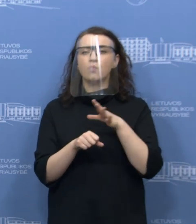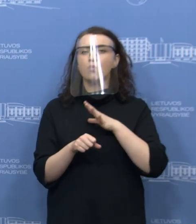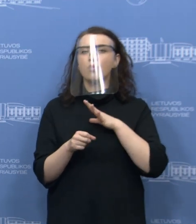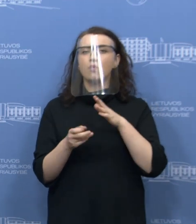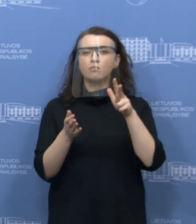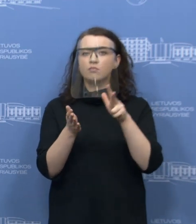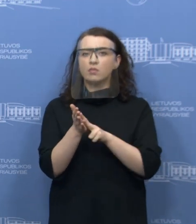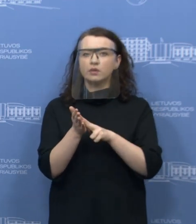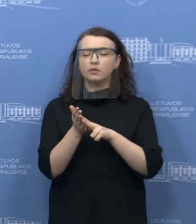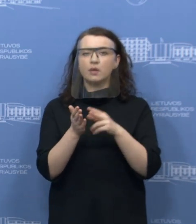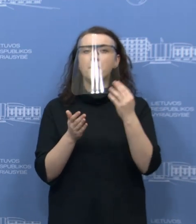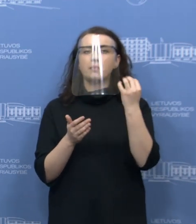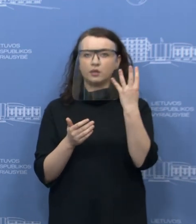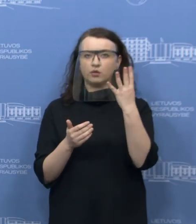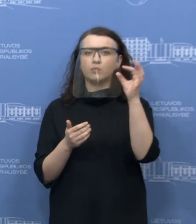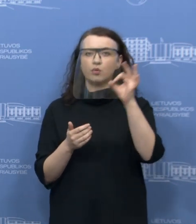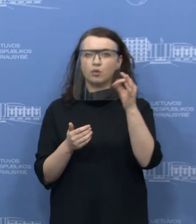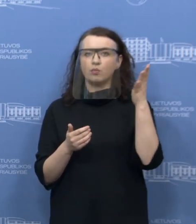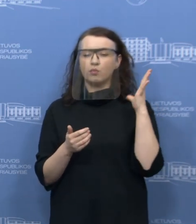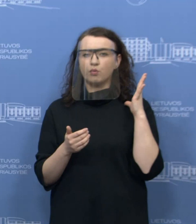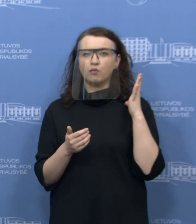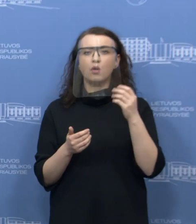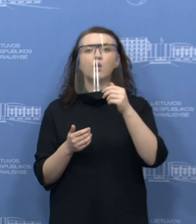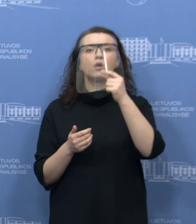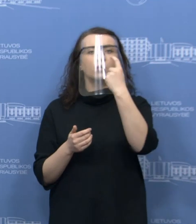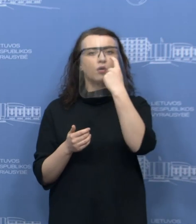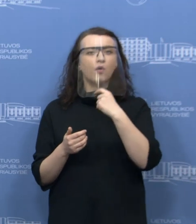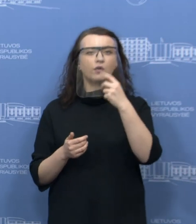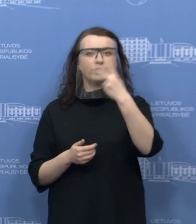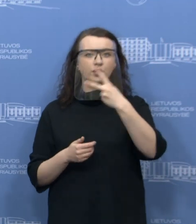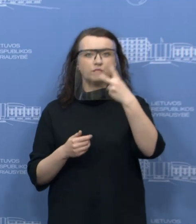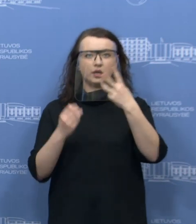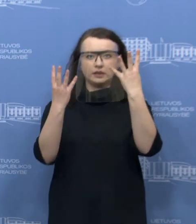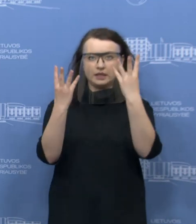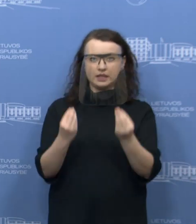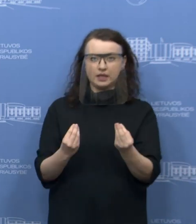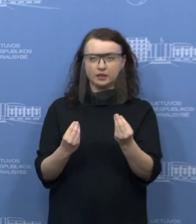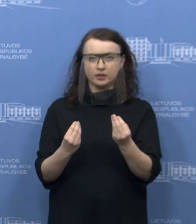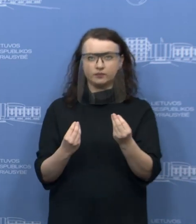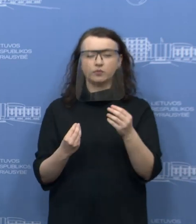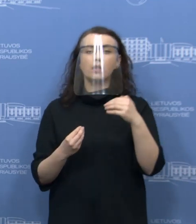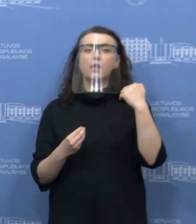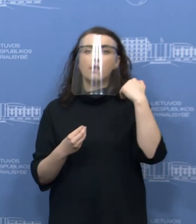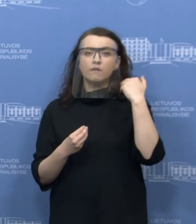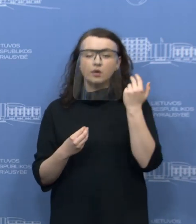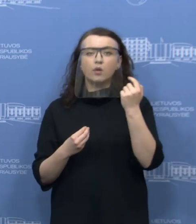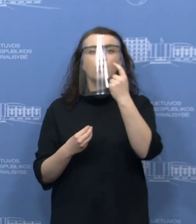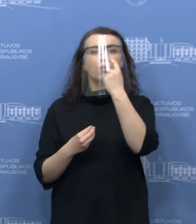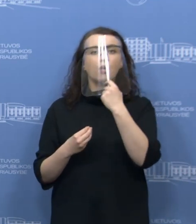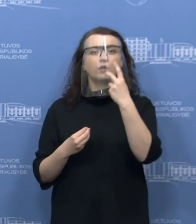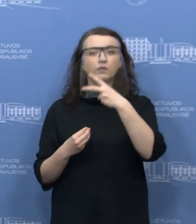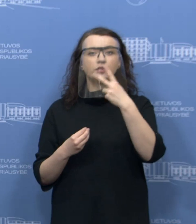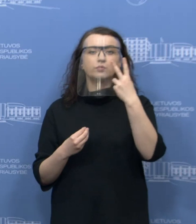nustatyta 14 procentų, buvo kovo 22 diena. Tada aplink tą dieną